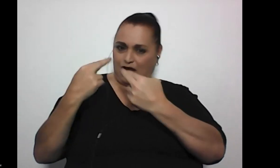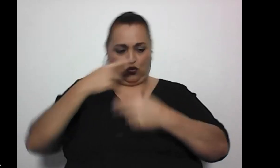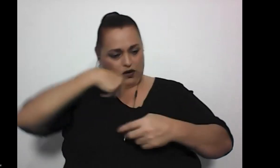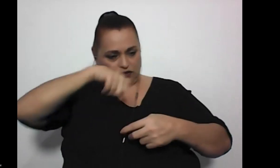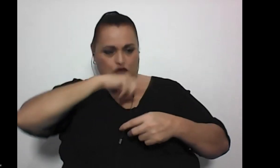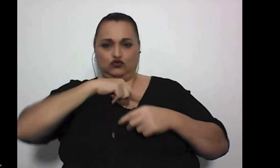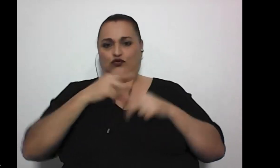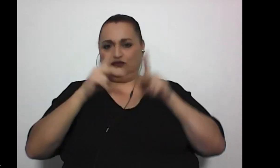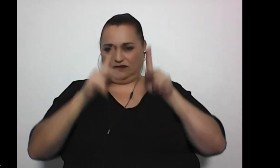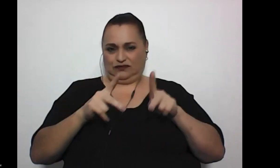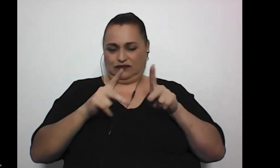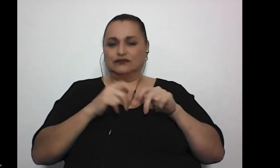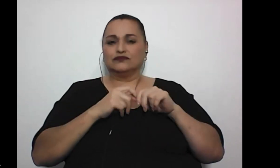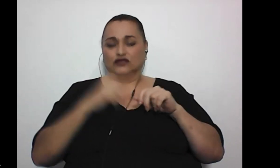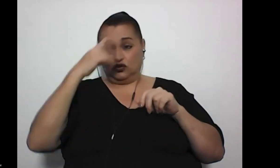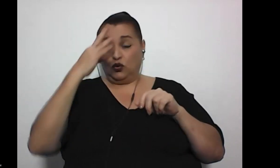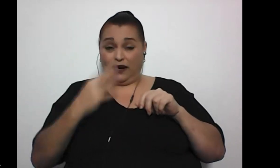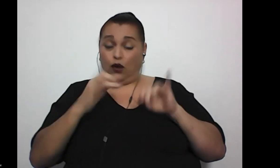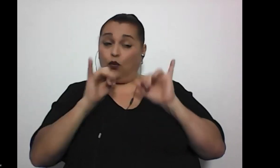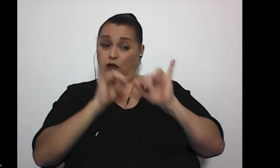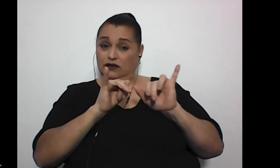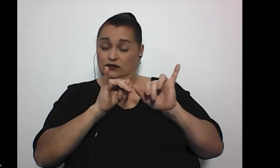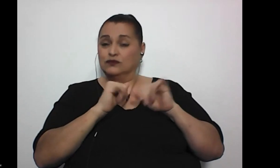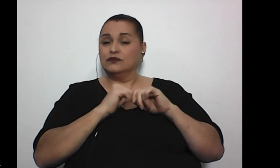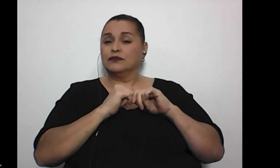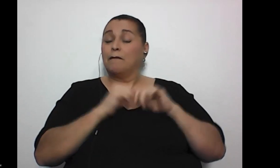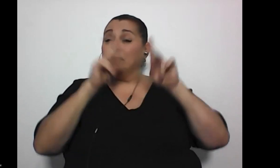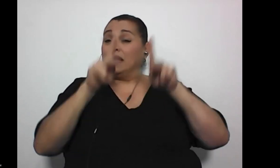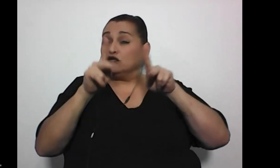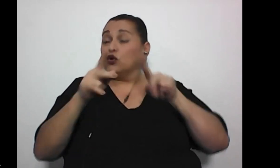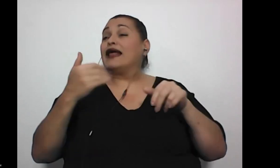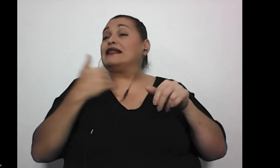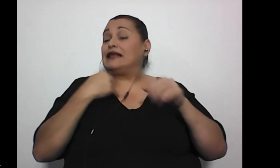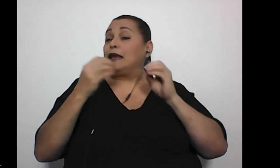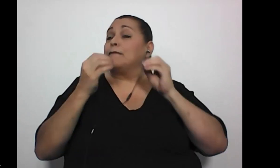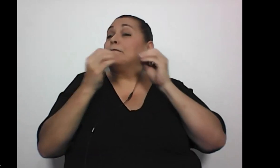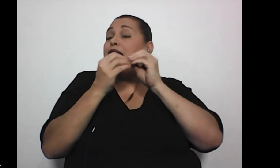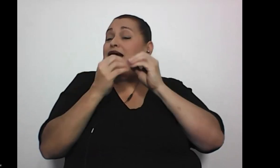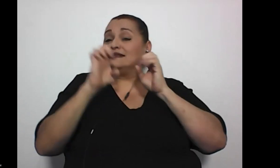nosotros, porque yo creo que, si las personas tienen un poquito más de empatía,